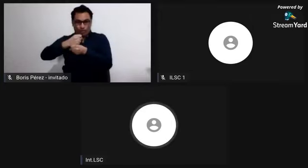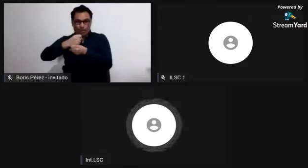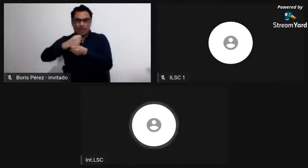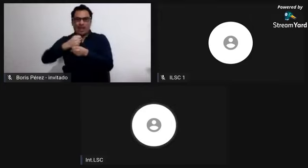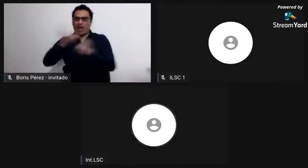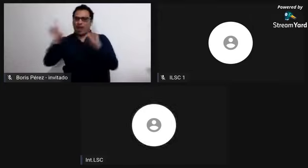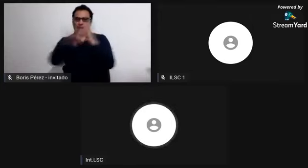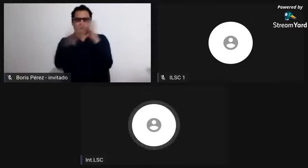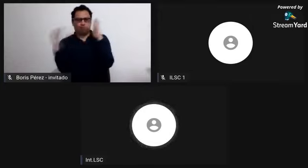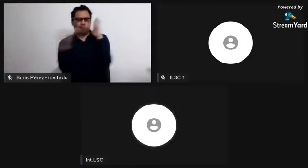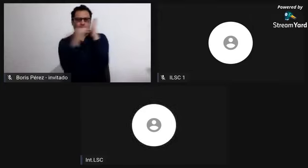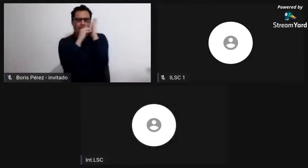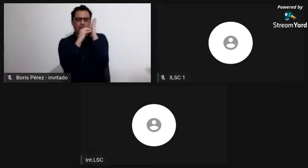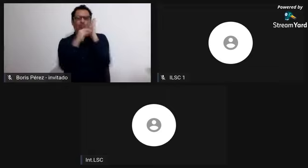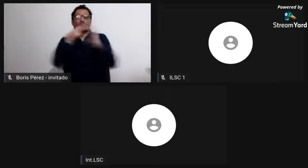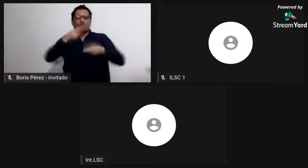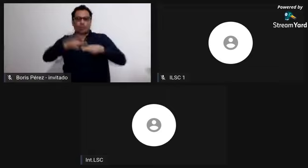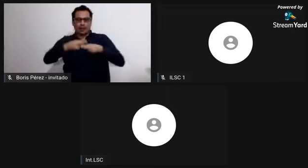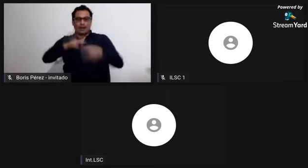1821, ¿sí?